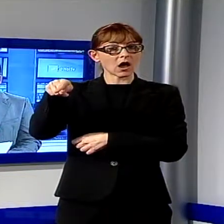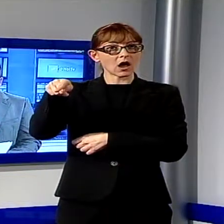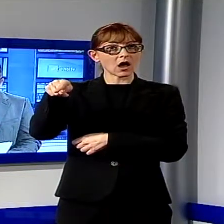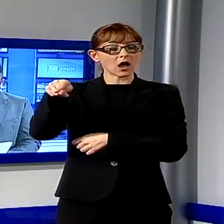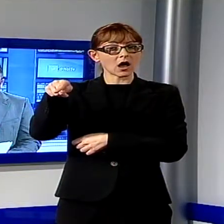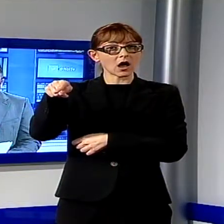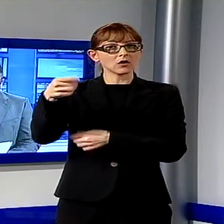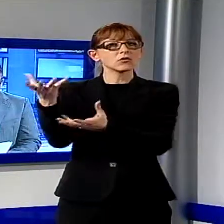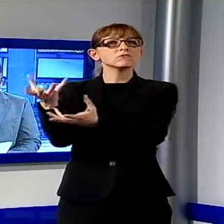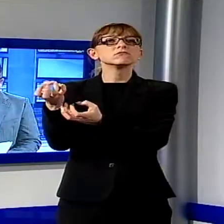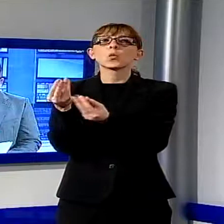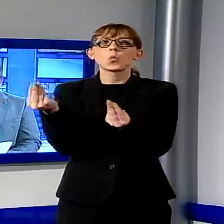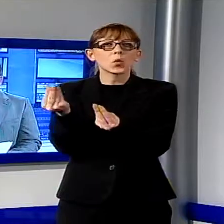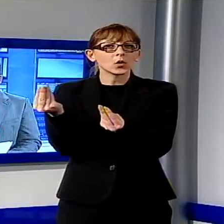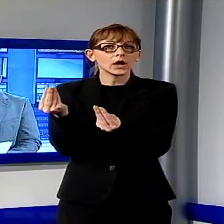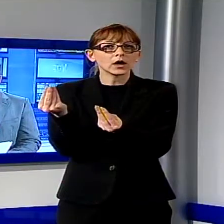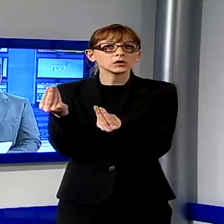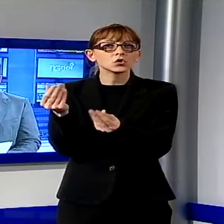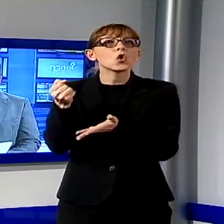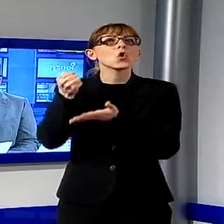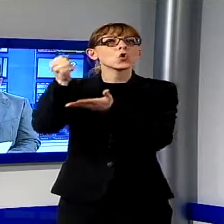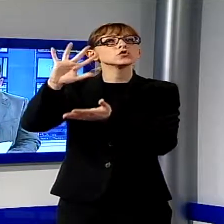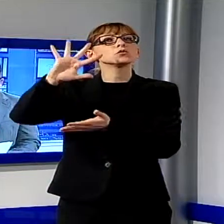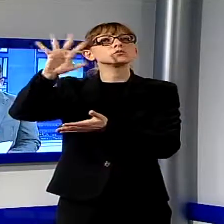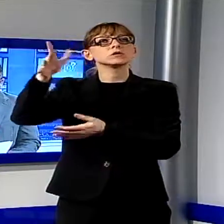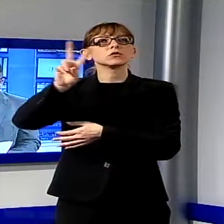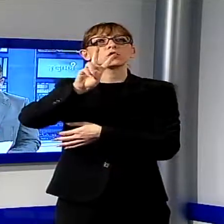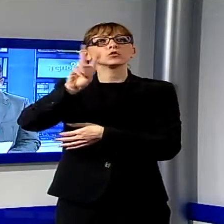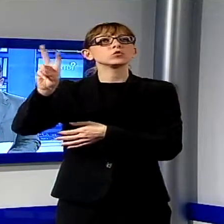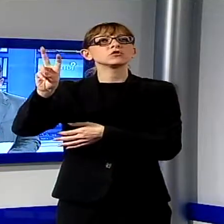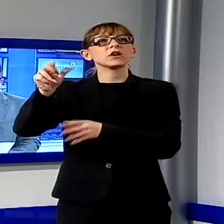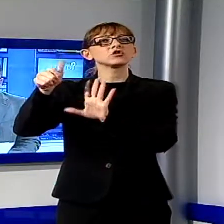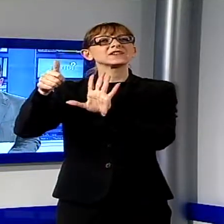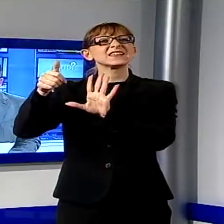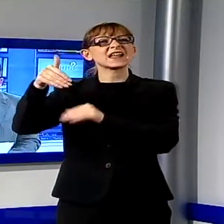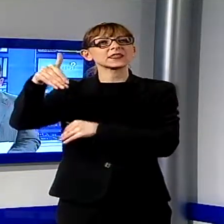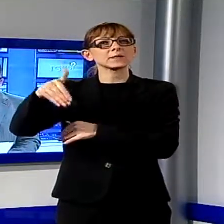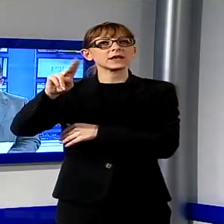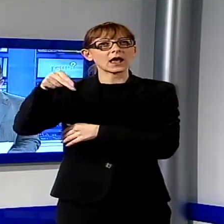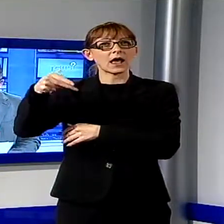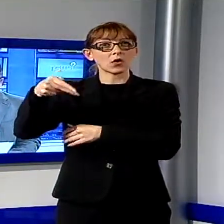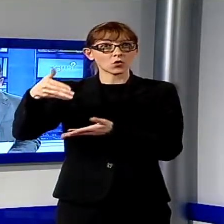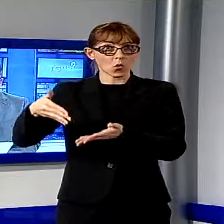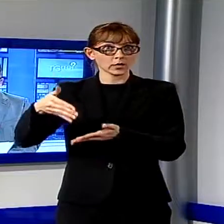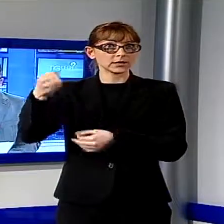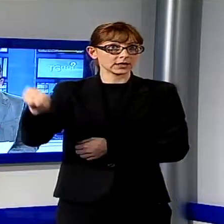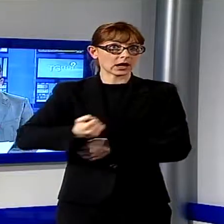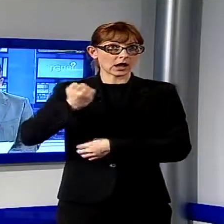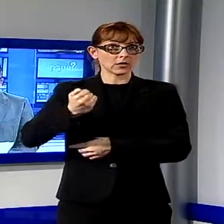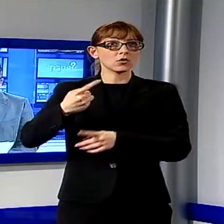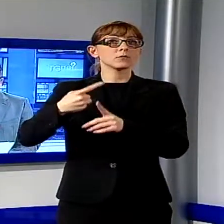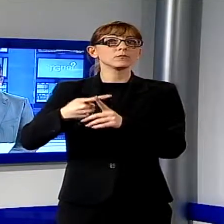dalla Regione un contributo straordinario di 260 mila euro per il 2015 e di 660